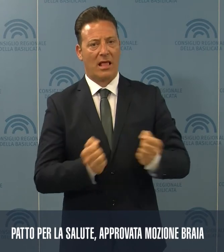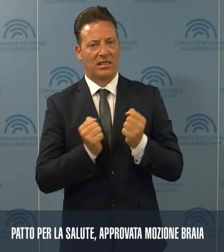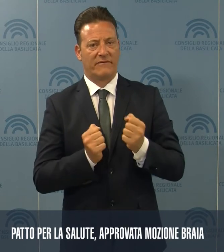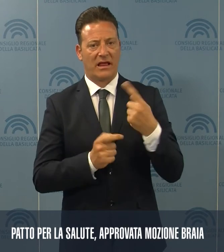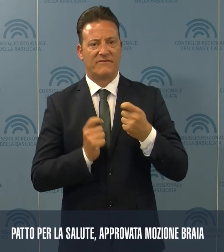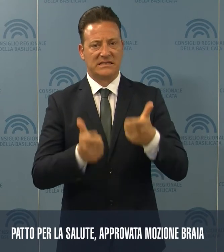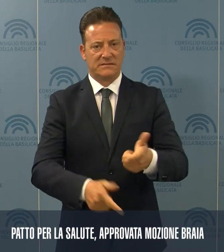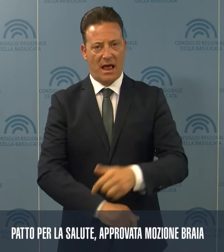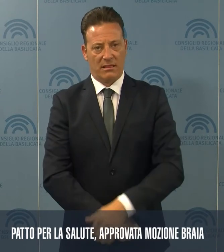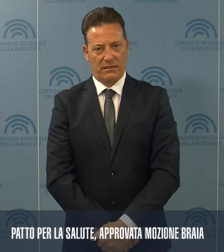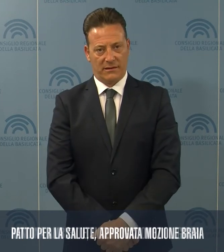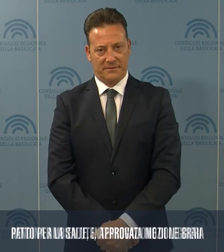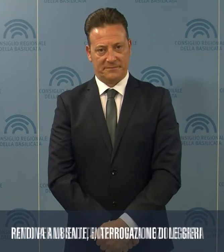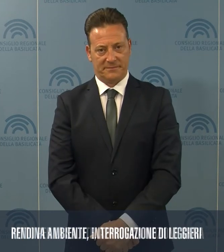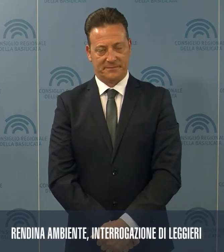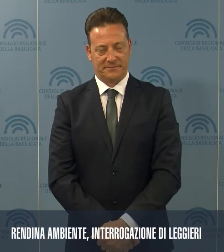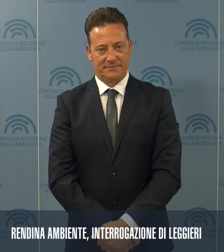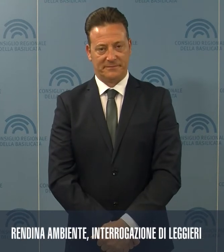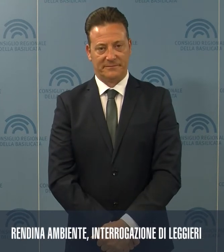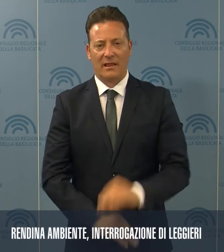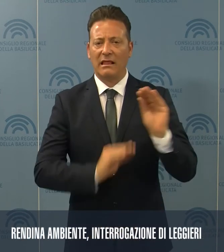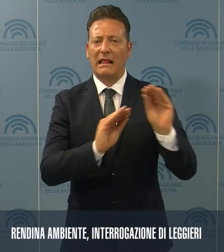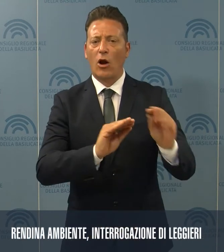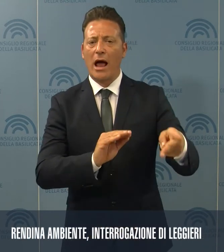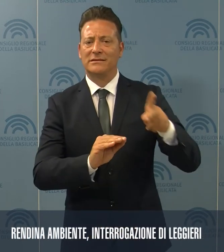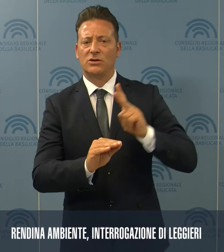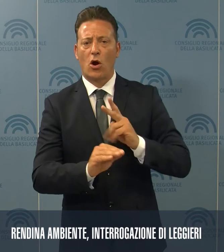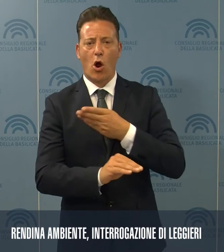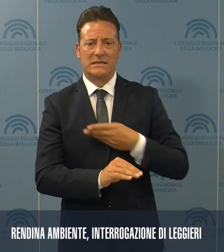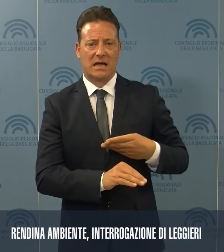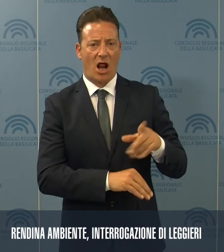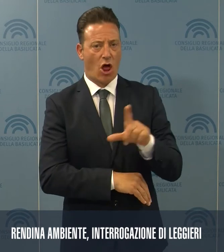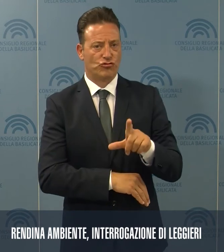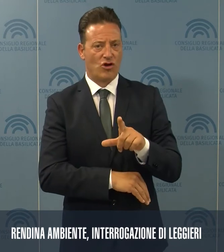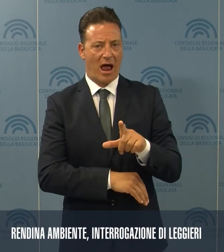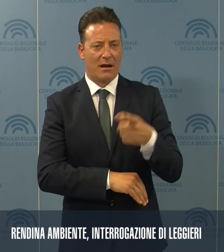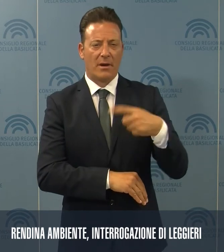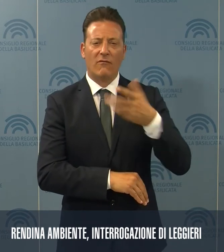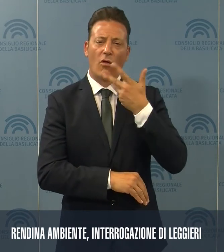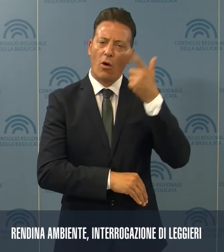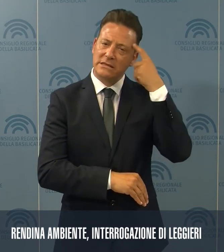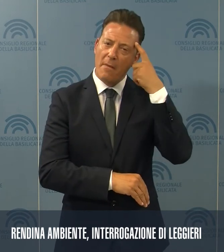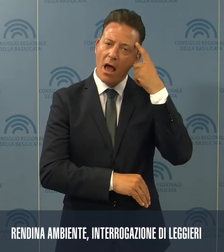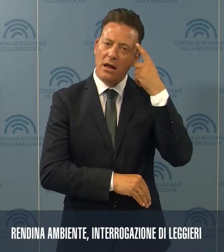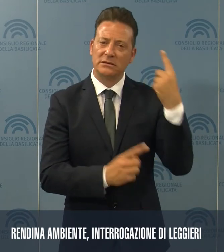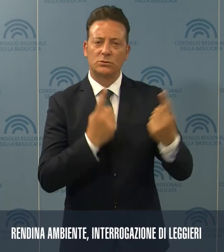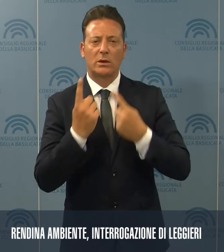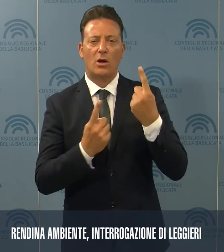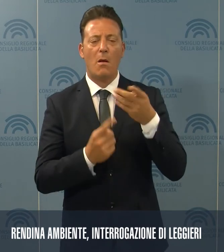investimenti. Interrogazione del Consigliere Leggieri per conoscere lo stato della bonifica delle